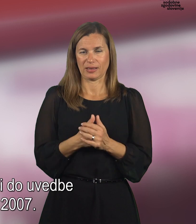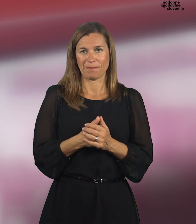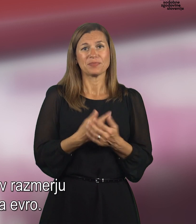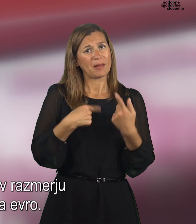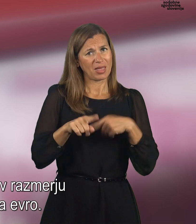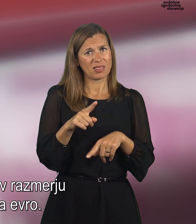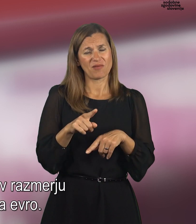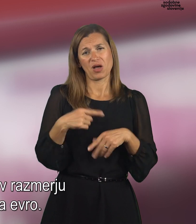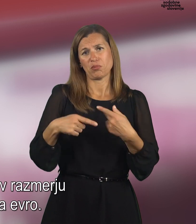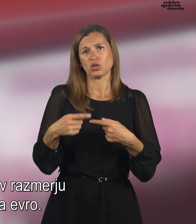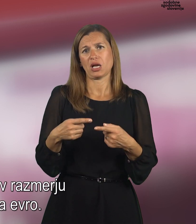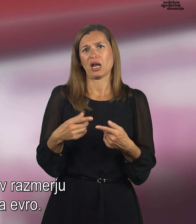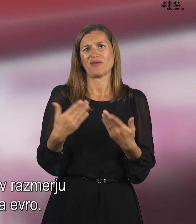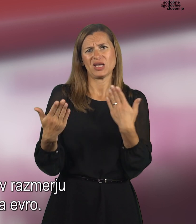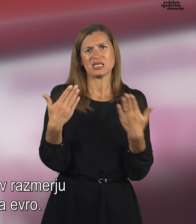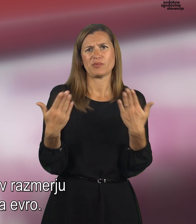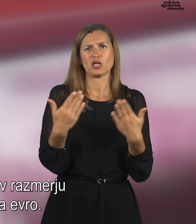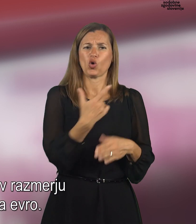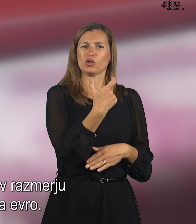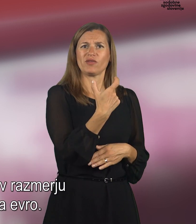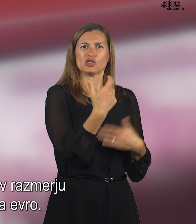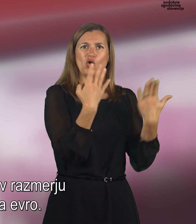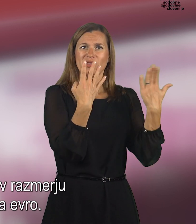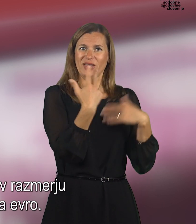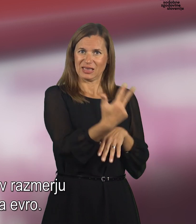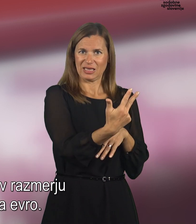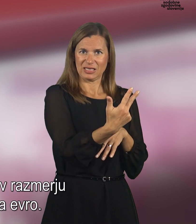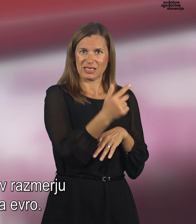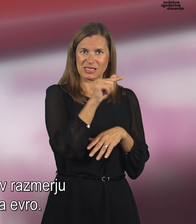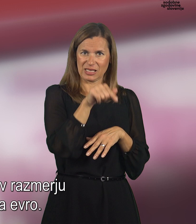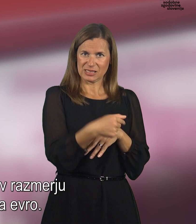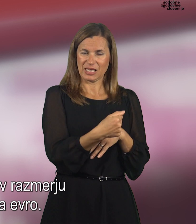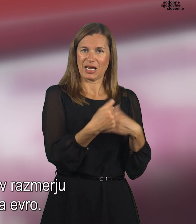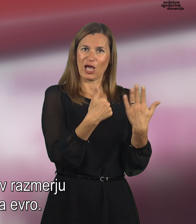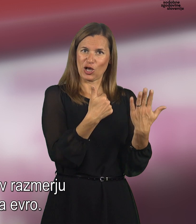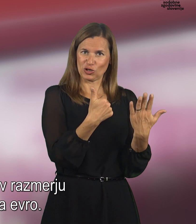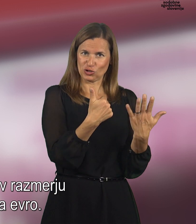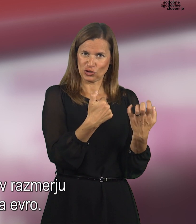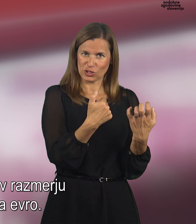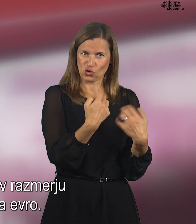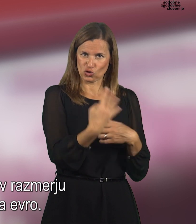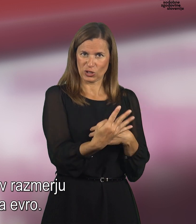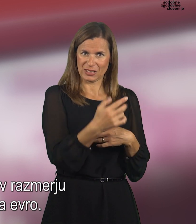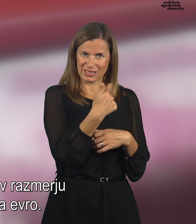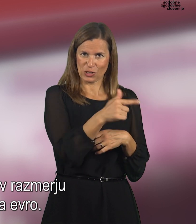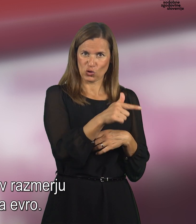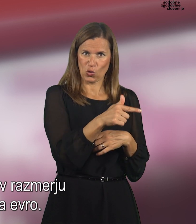Menjava je potekala v razmerju 239,640 tolarja